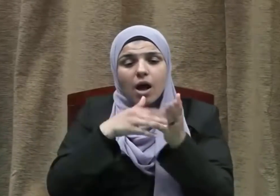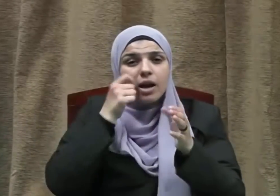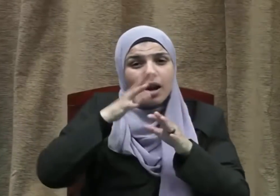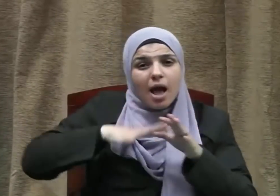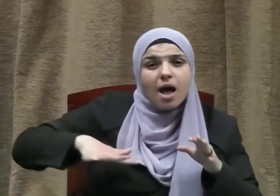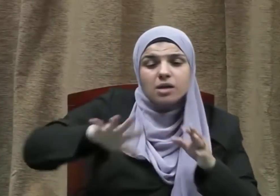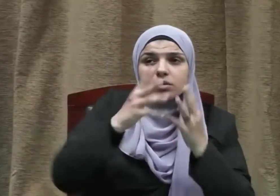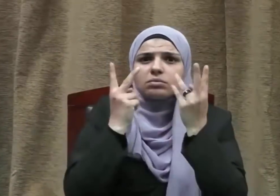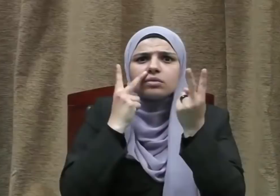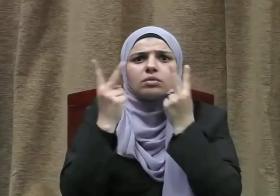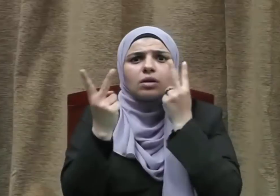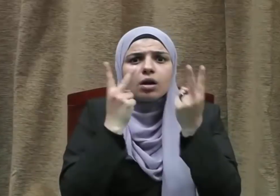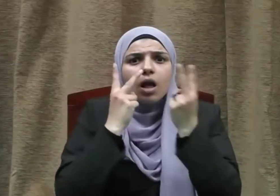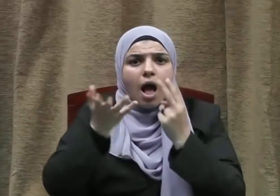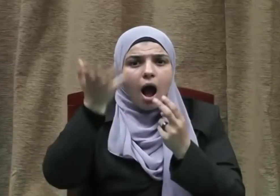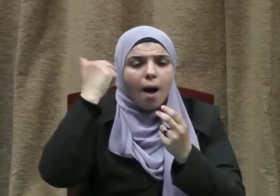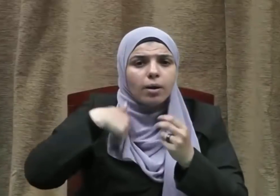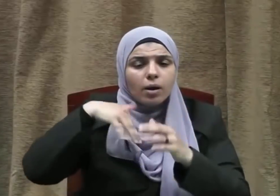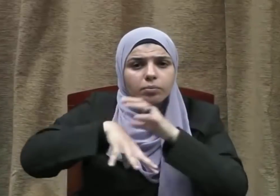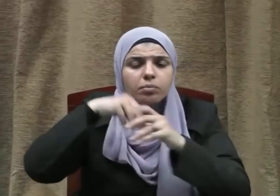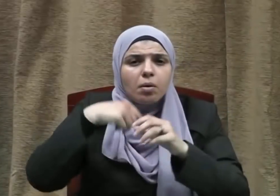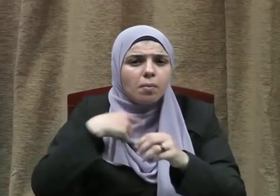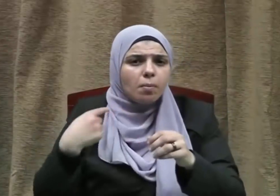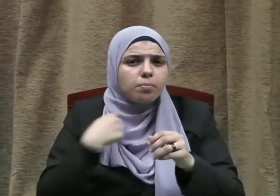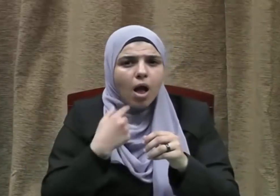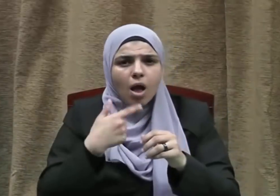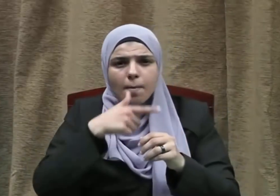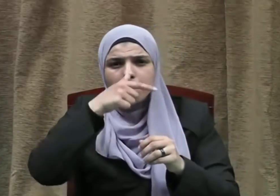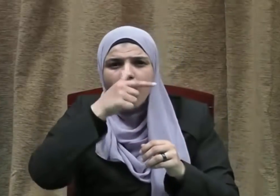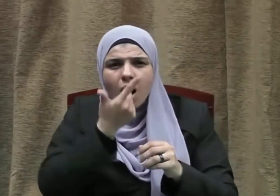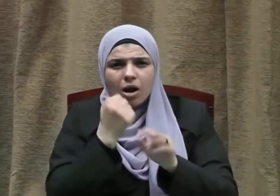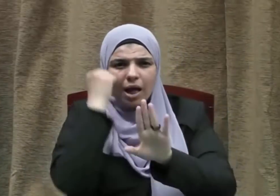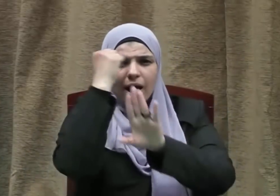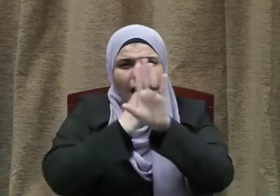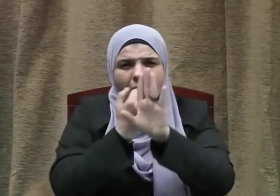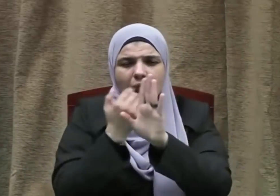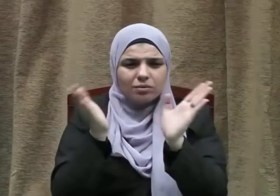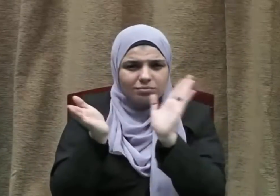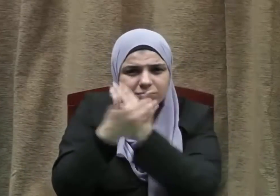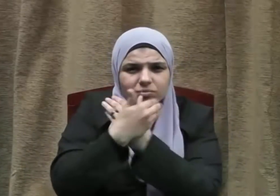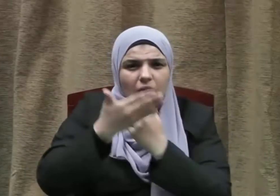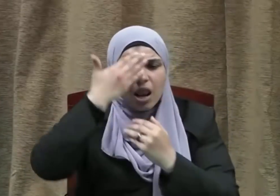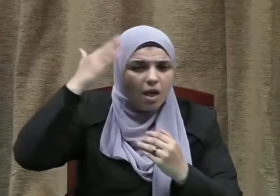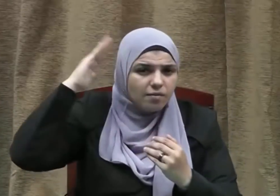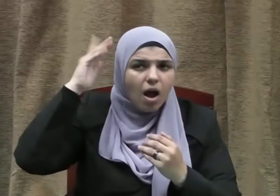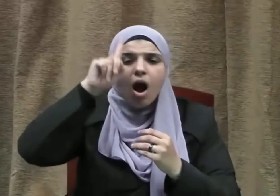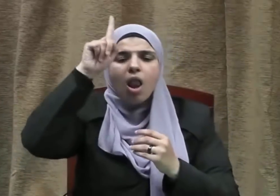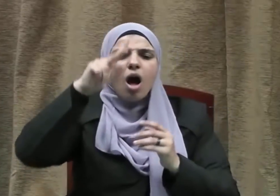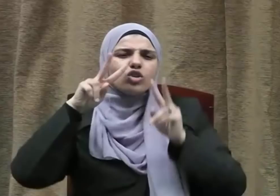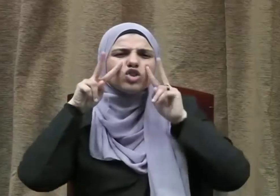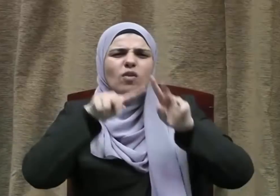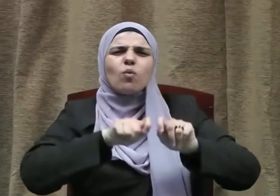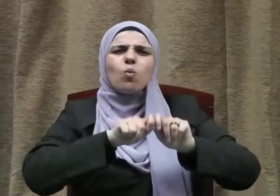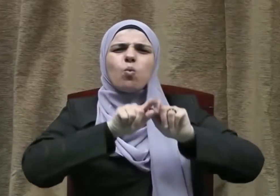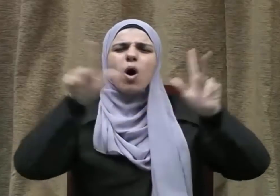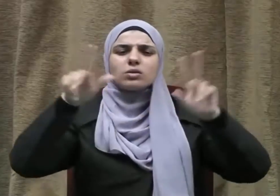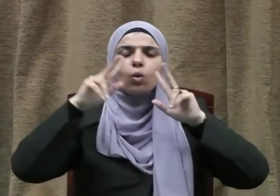يظهر للناس ما كانوا يسرونه من المكر والخيانة ويخزيهم الله